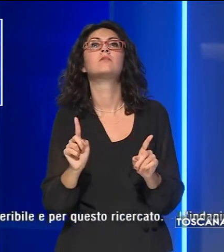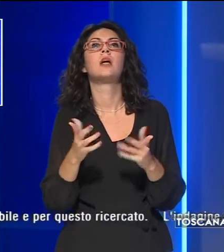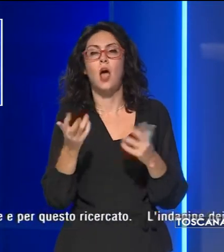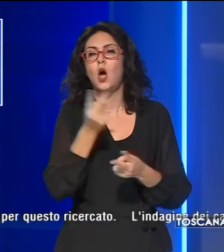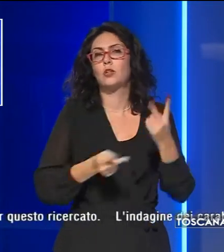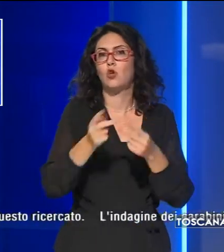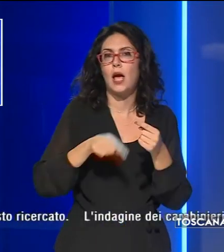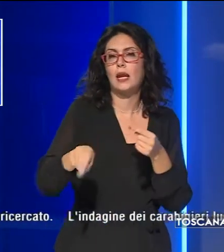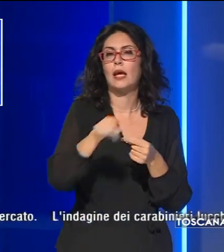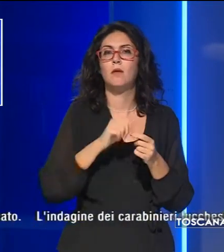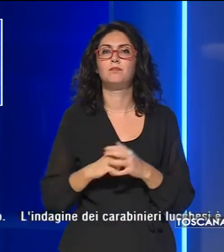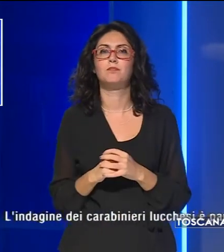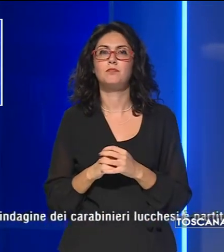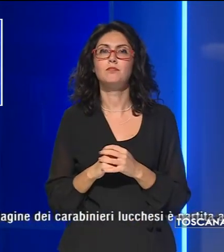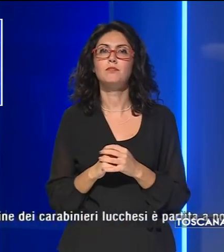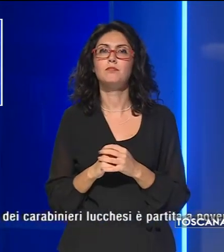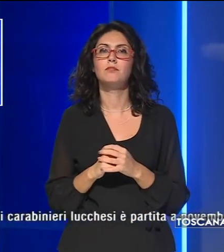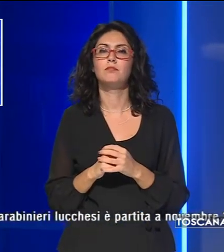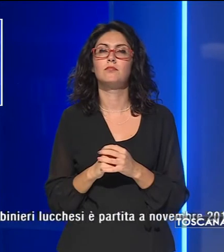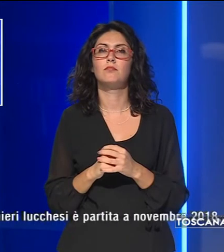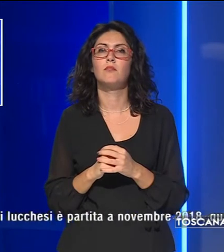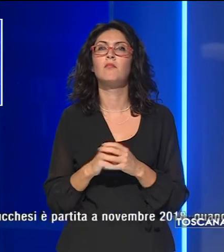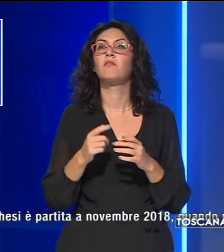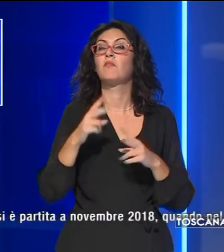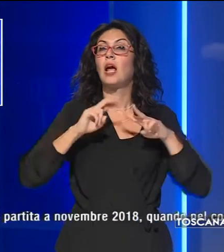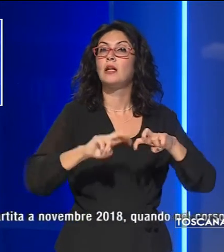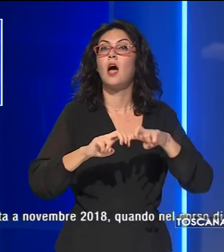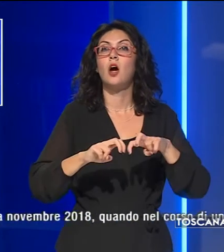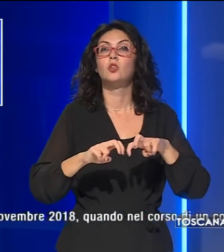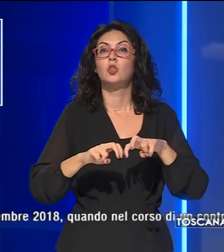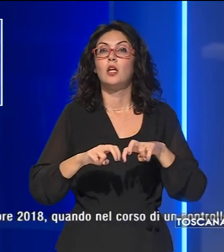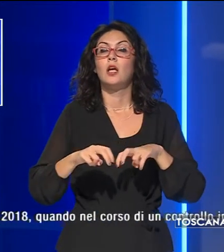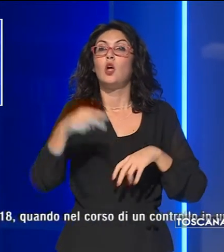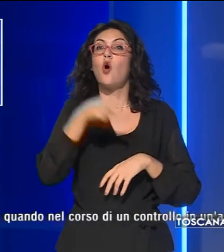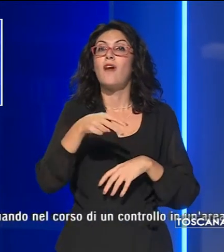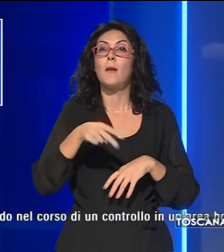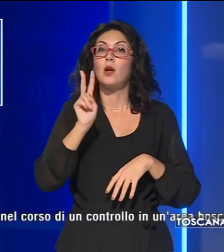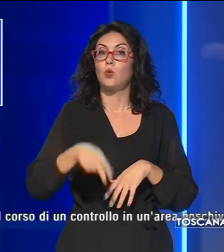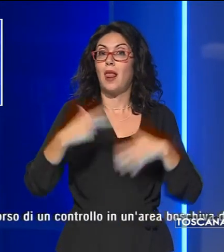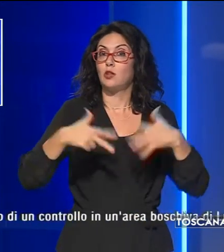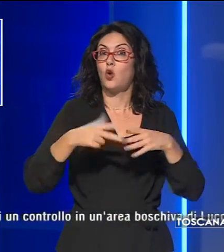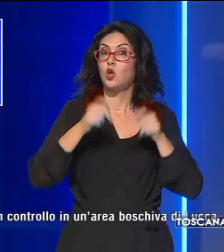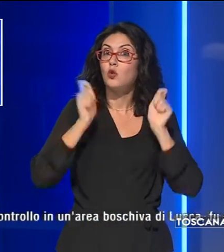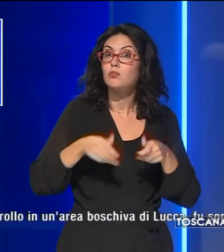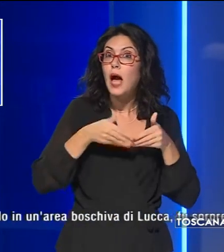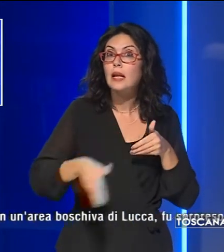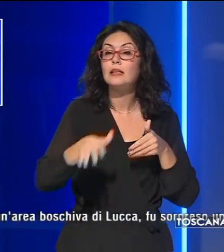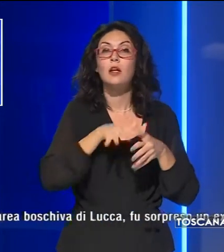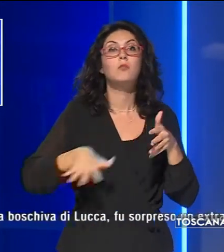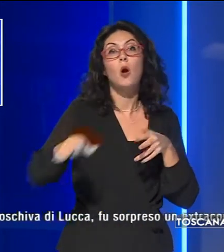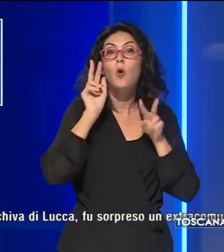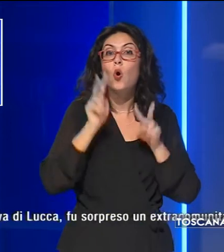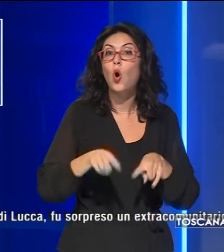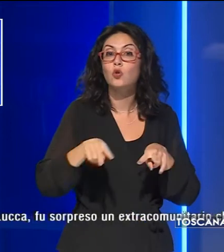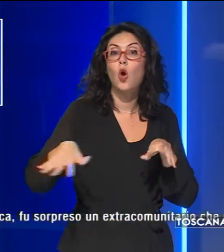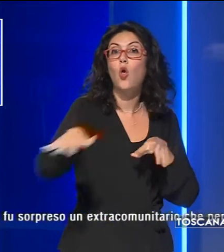ricercato. L'indagine è partita nel novembre 2018 durante un controllo in un'area boschiva